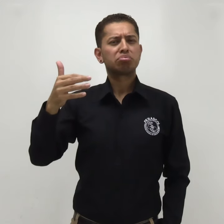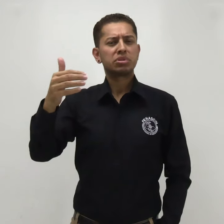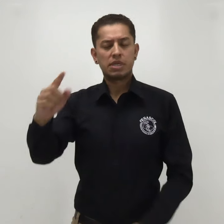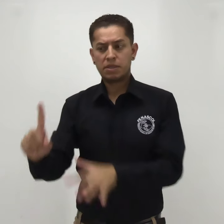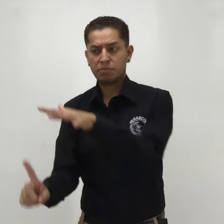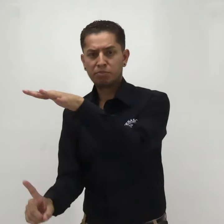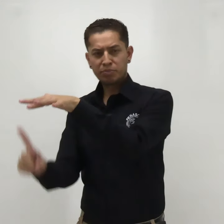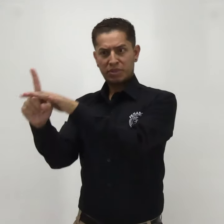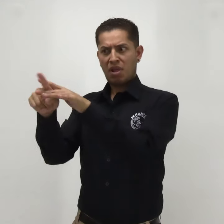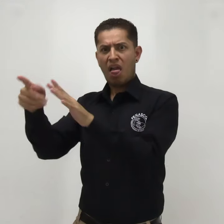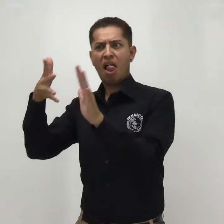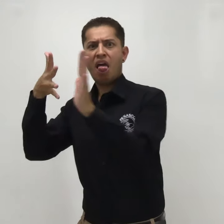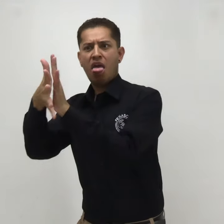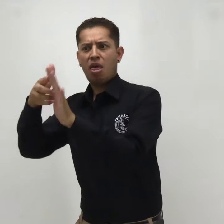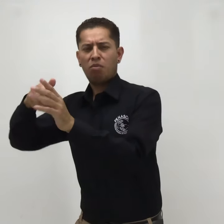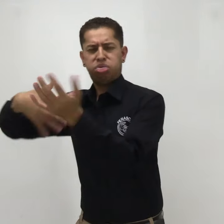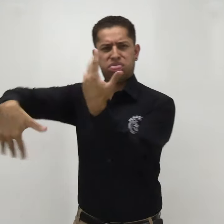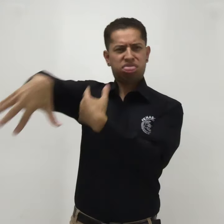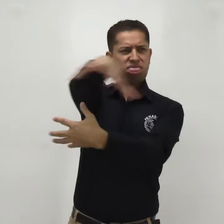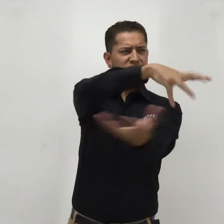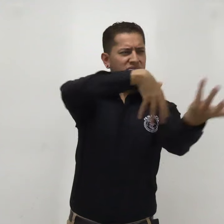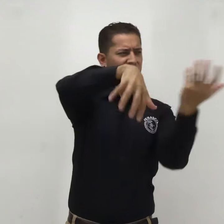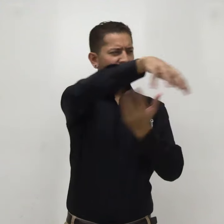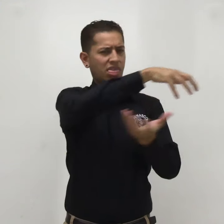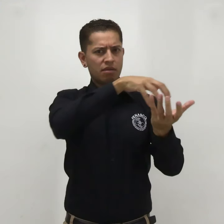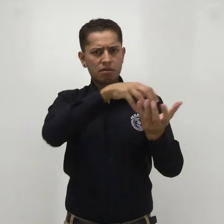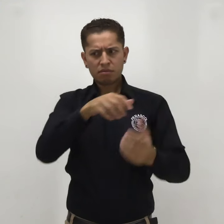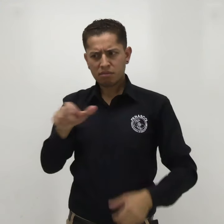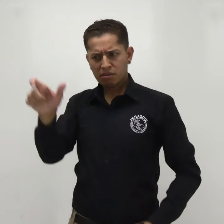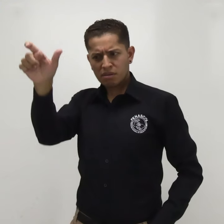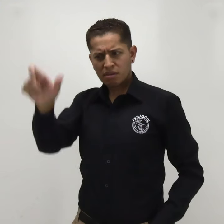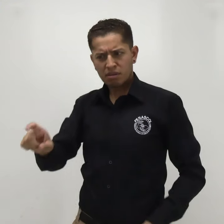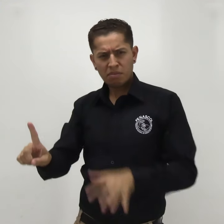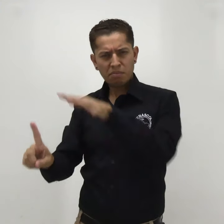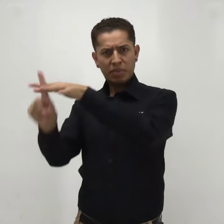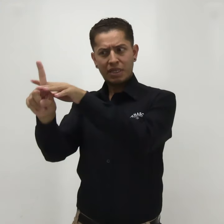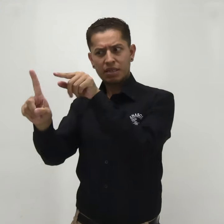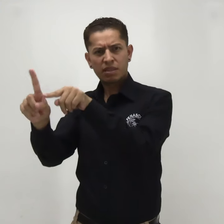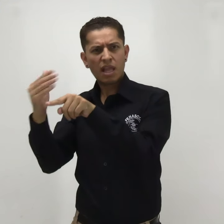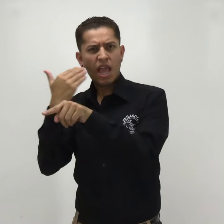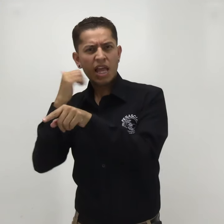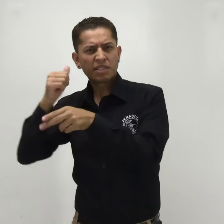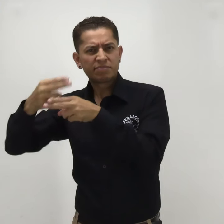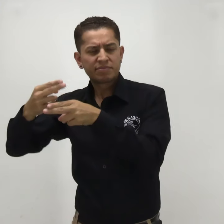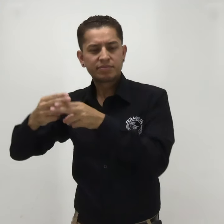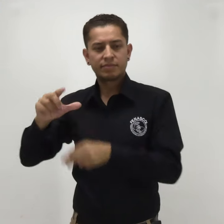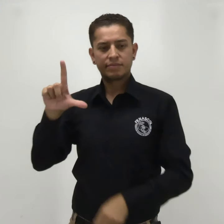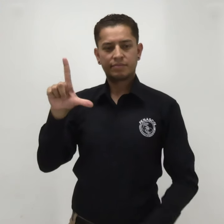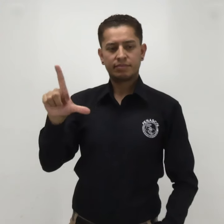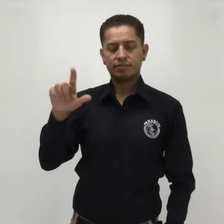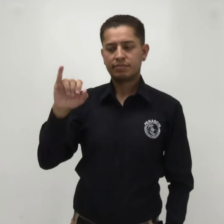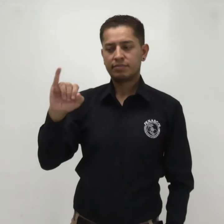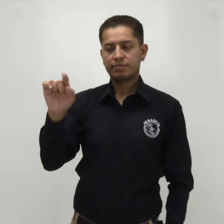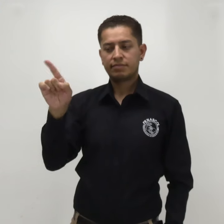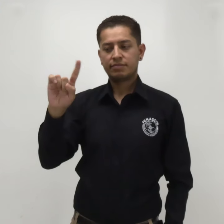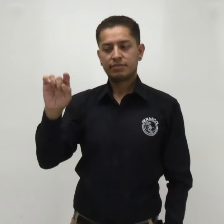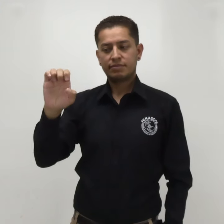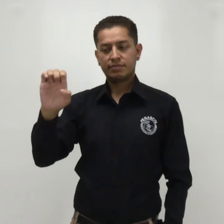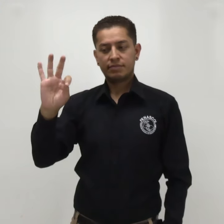a que FENASCOL aprobó la película ITSA de la directora Flora Martínez